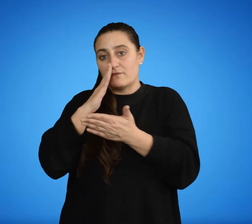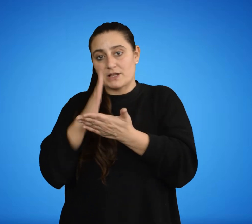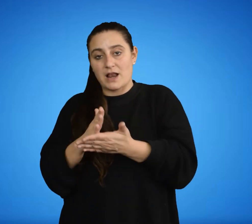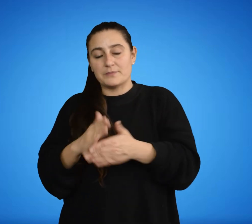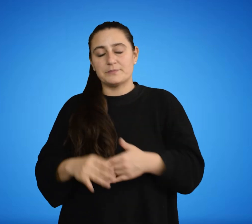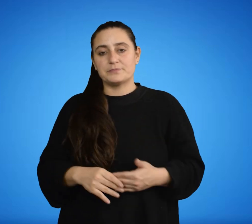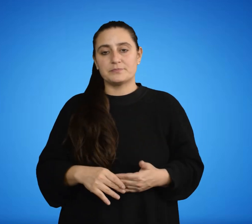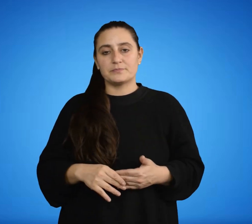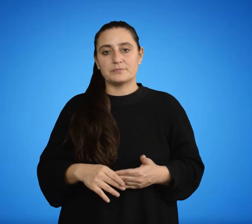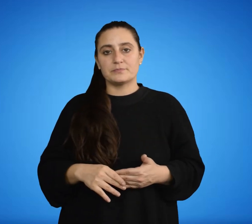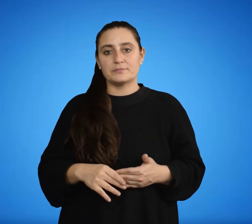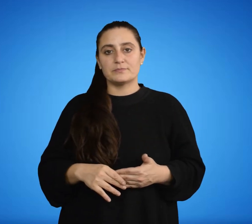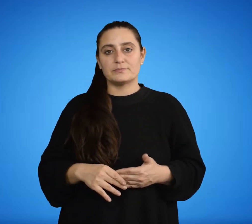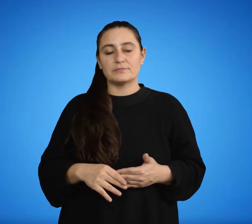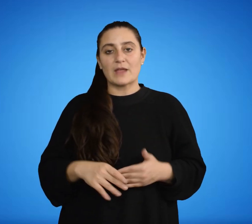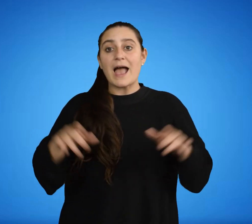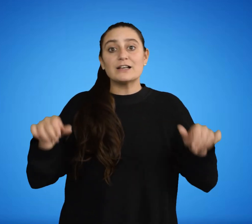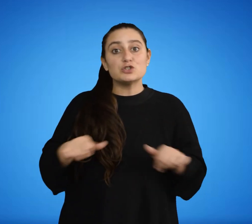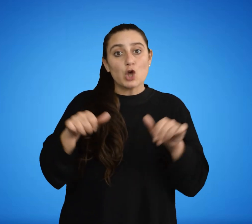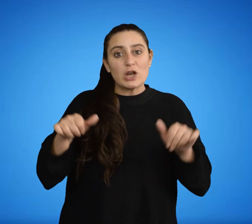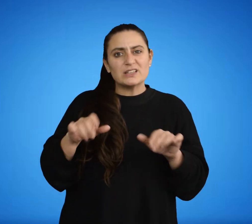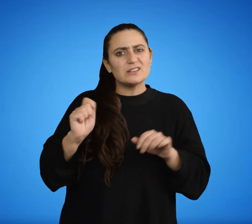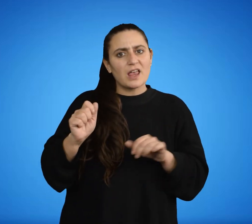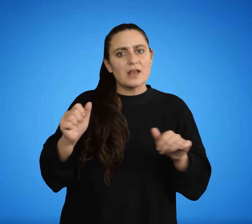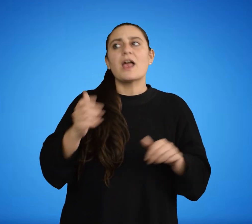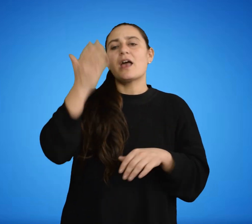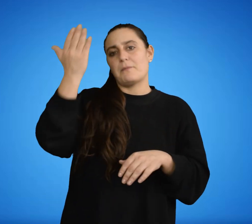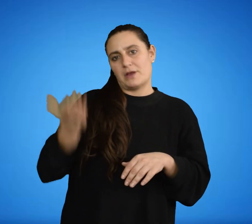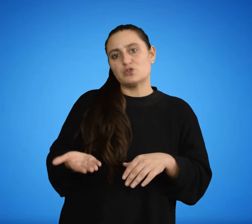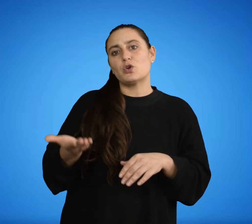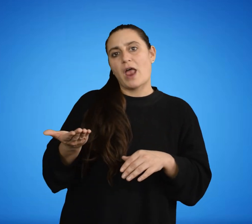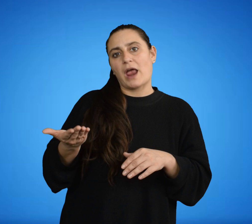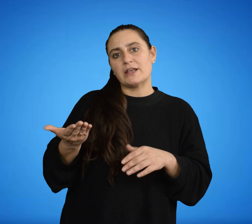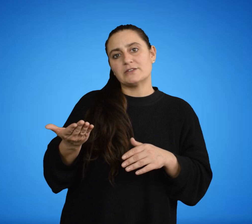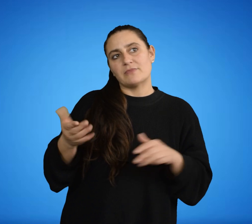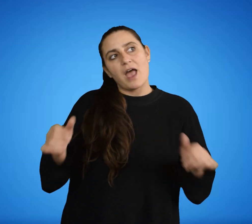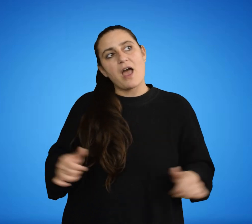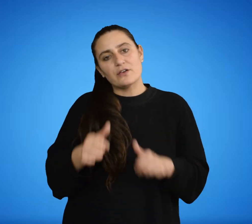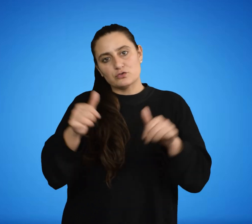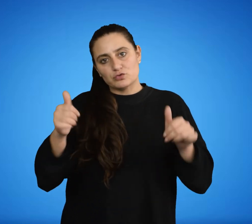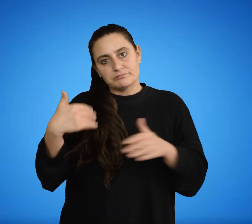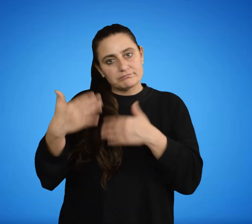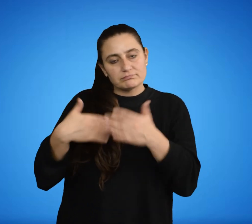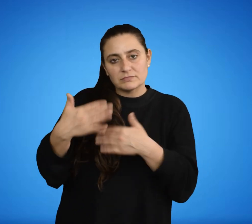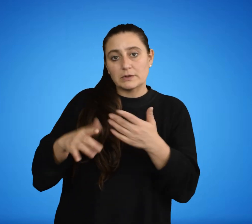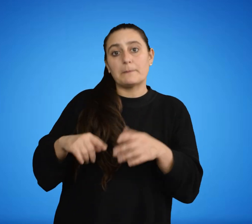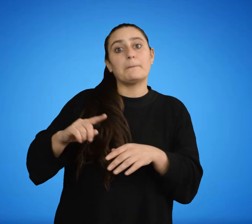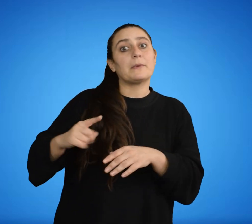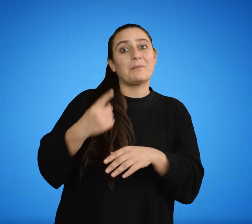desarrollo y un final. Las acciones son llevadas a cabo por los personajes. El